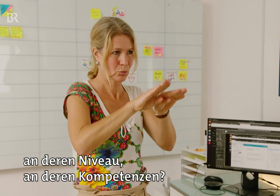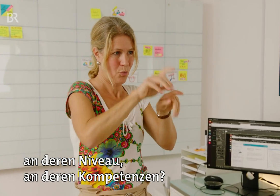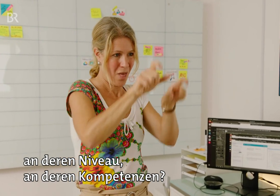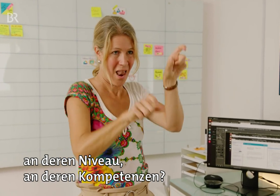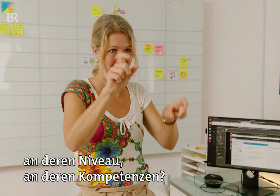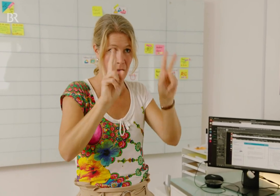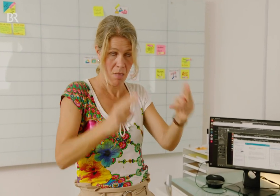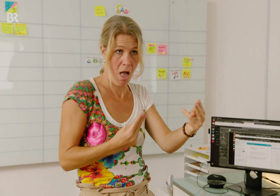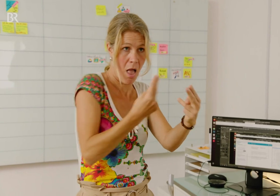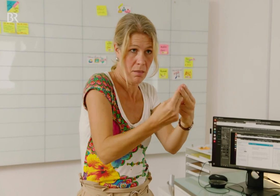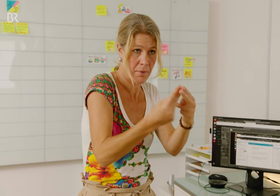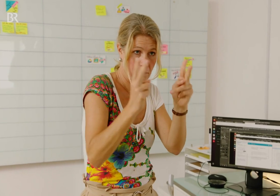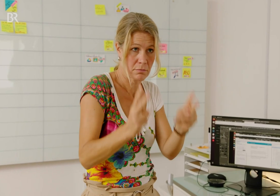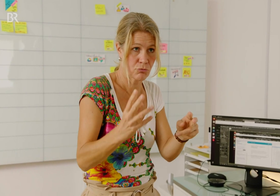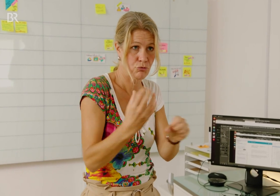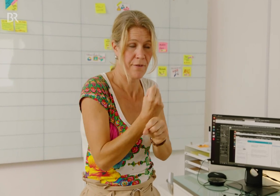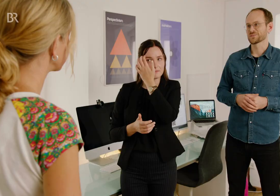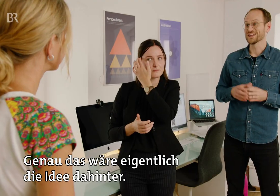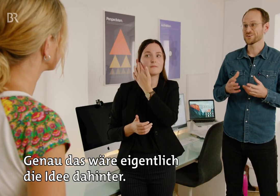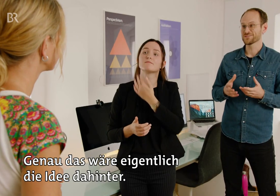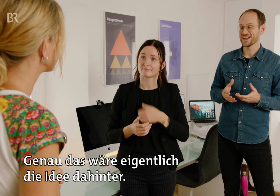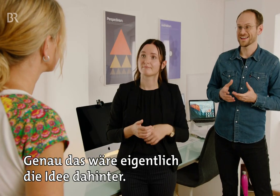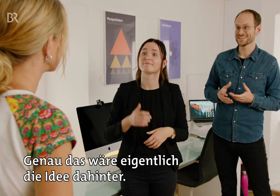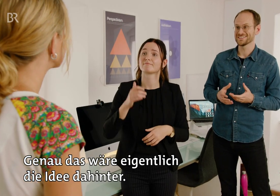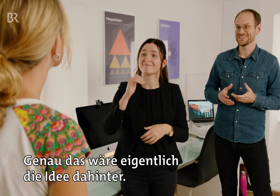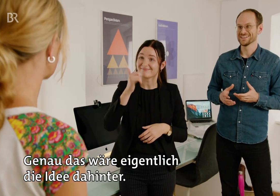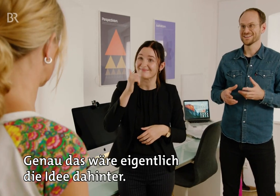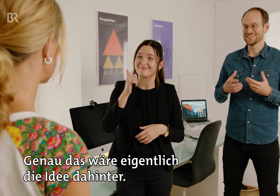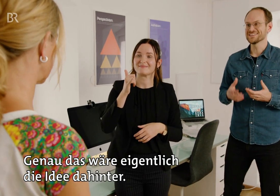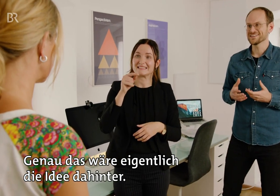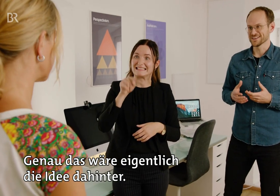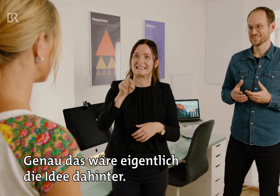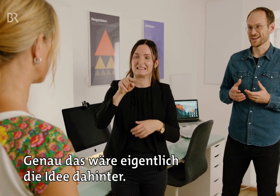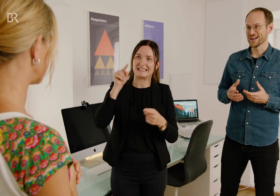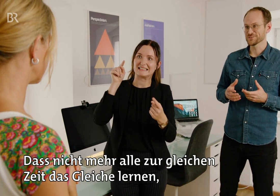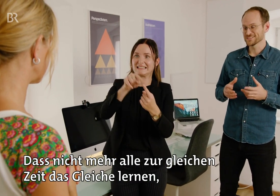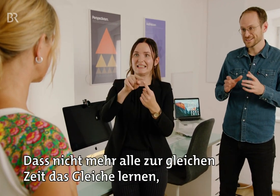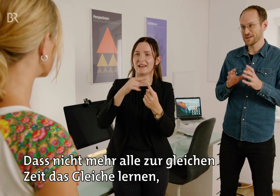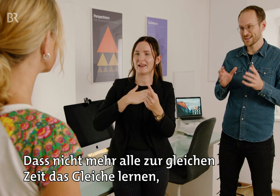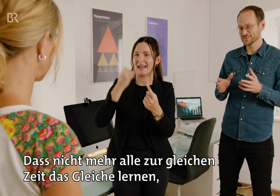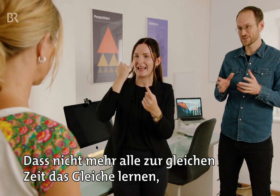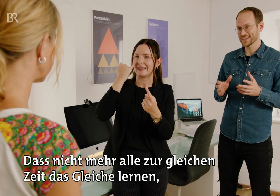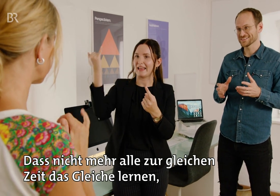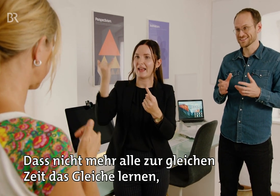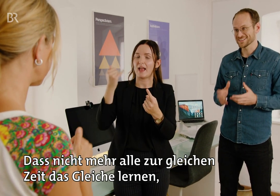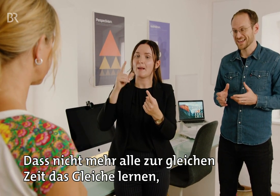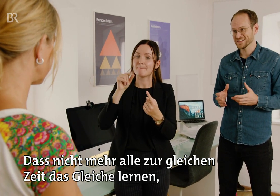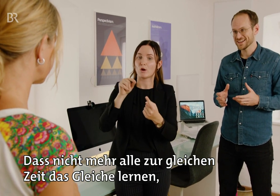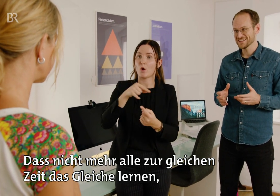Kompetenzen? Genau das wäre eigentlich die Idee dahinter. Also, dass nicht mehr alle zur gleichen Zeit das Gleiche lernen,